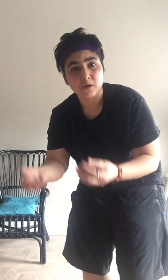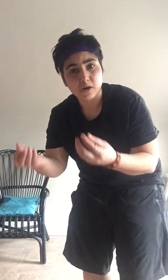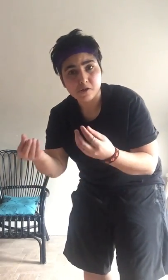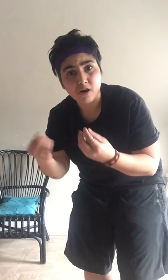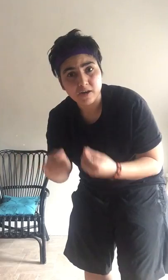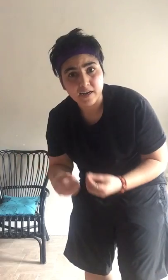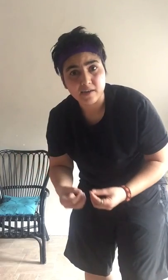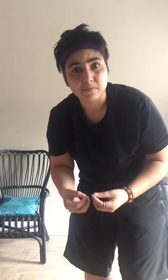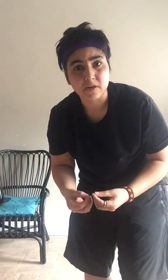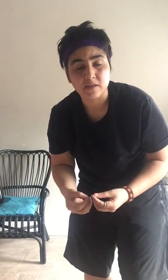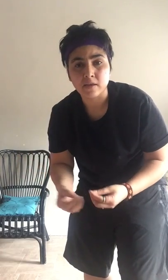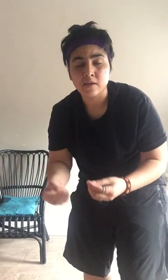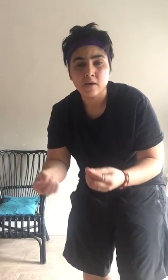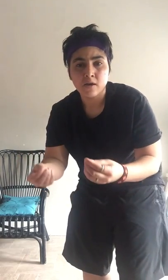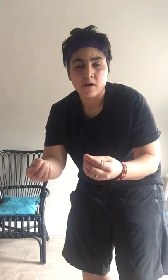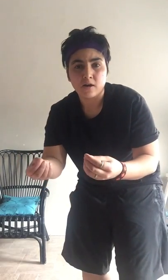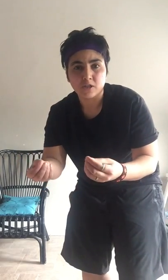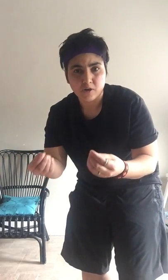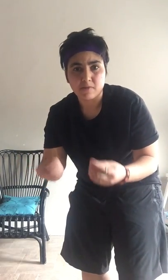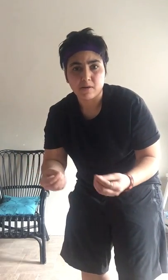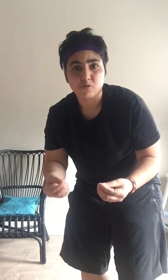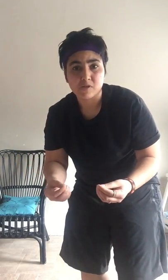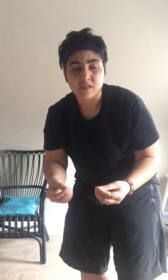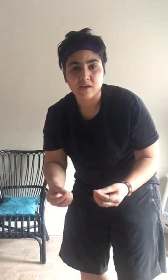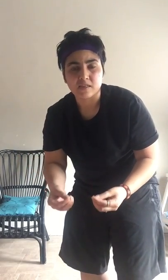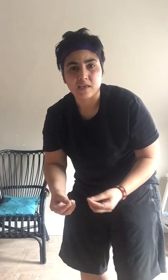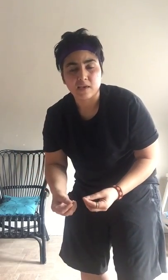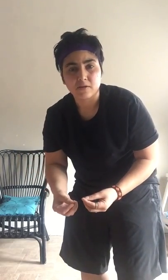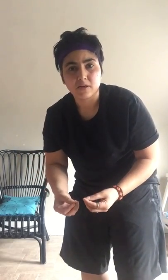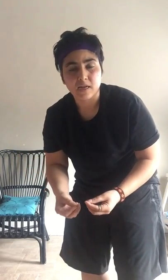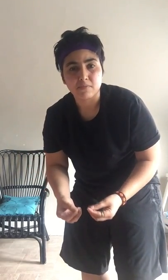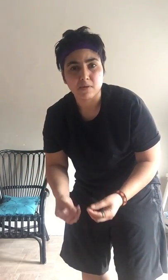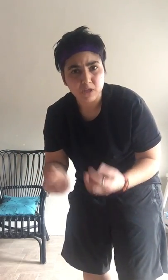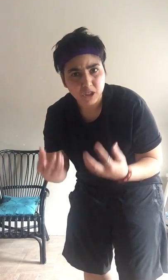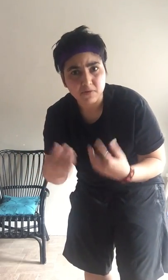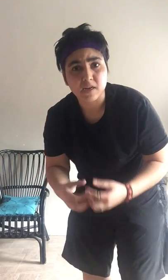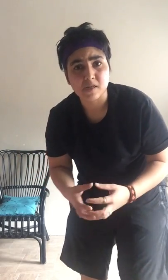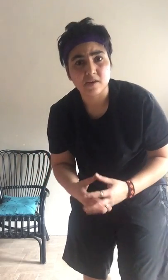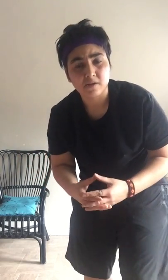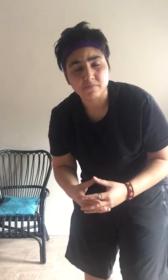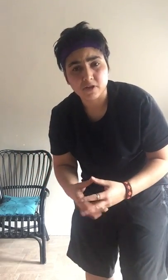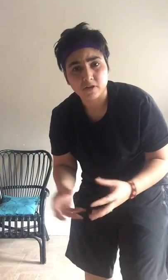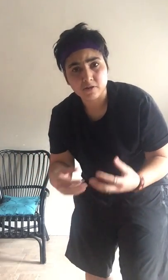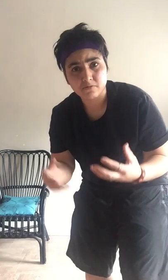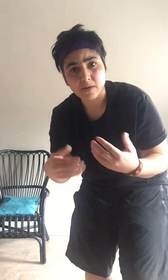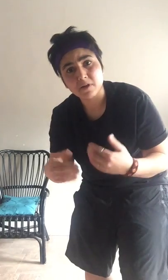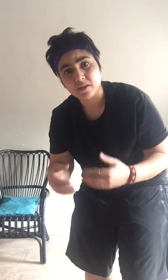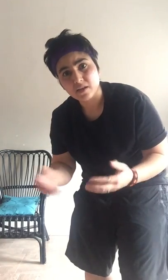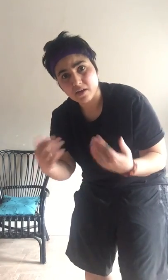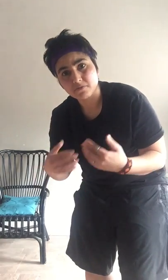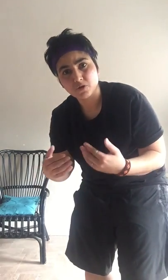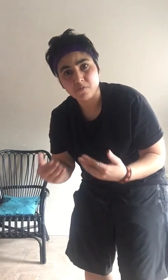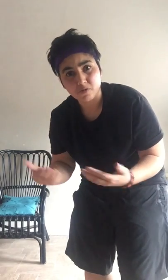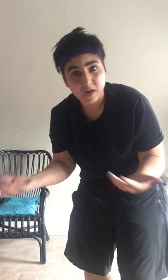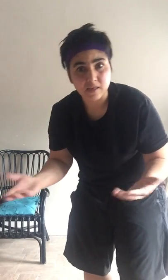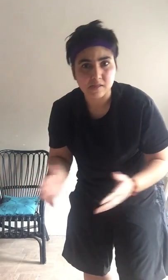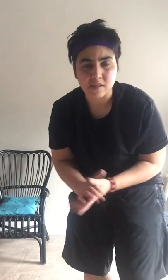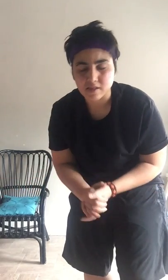चाहिए जबावा कर दें चाहिए